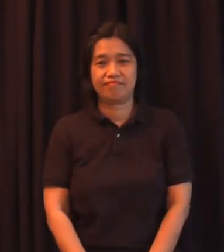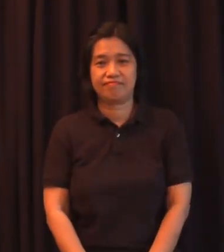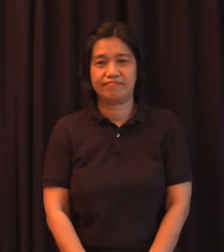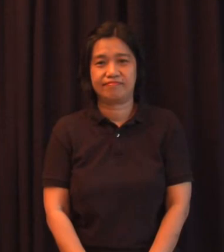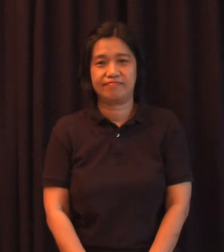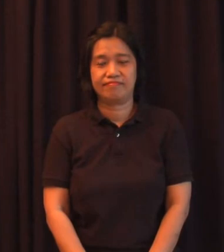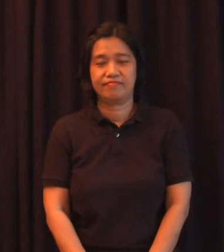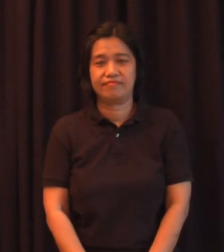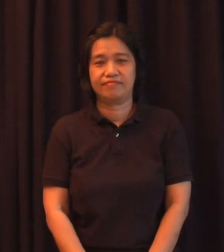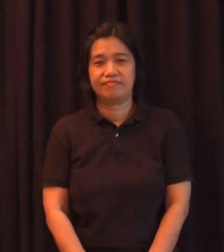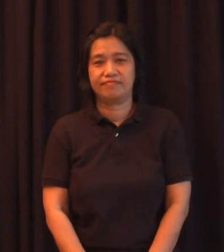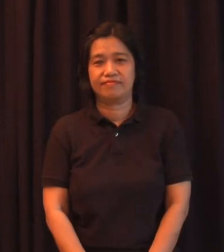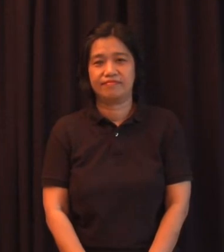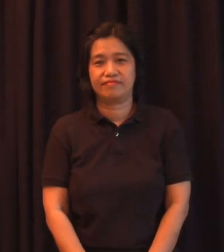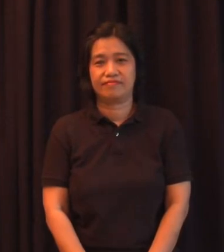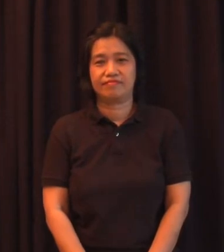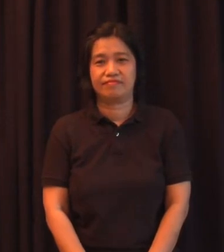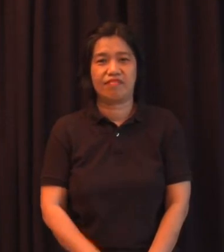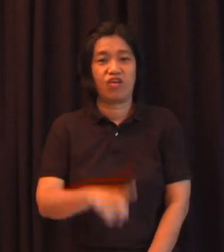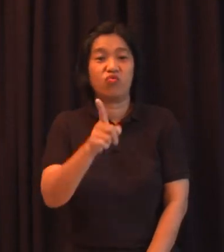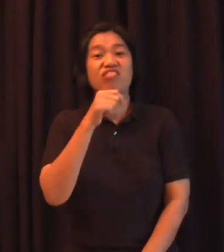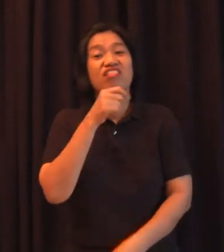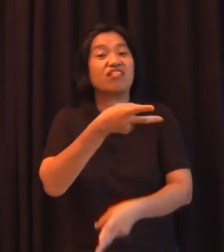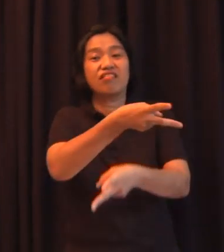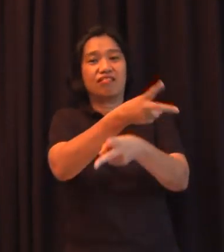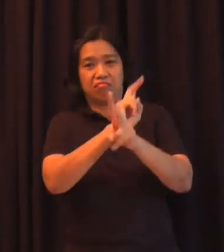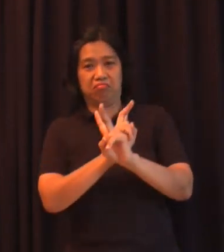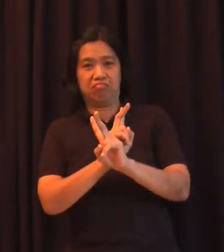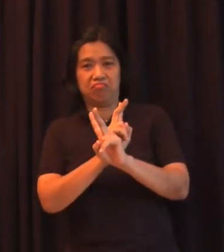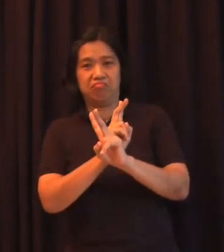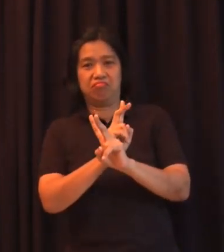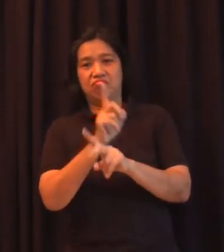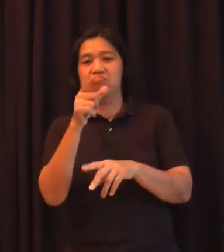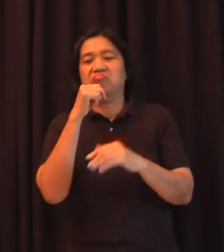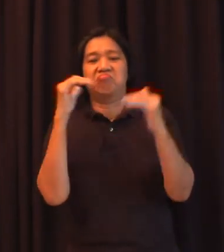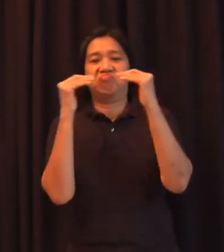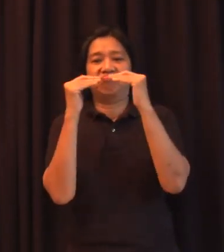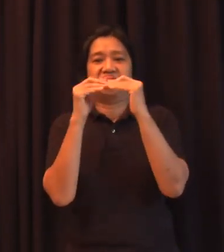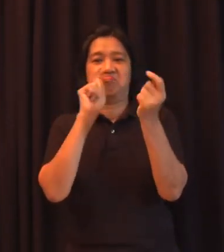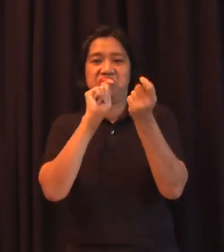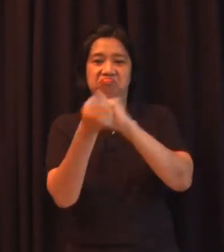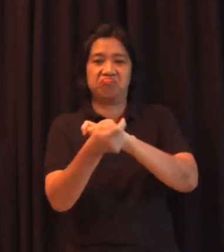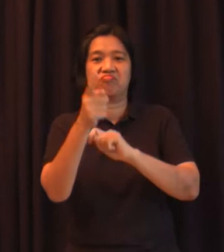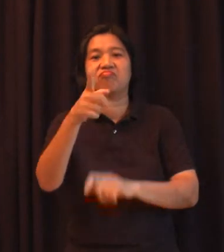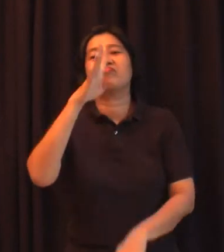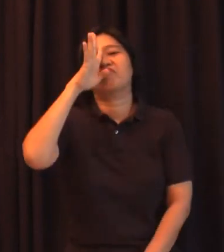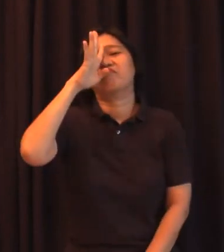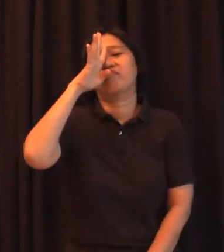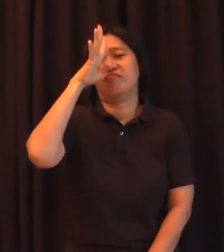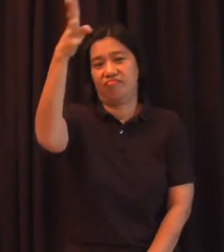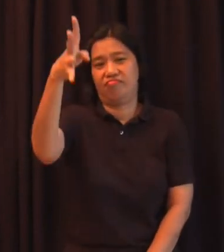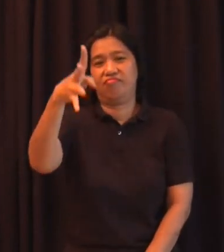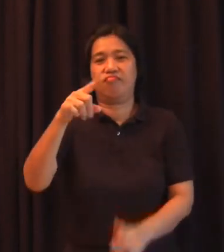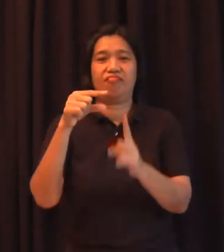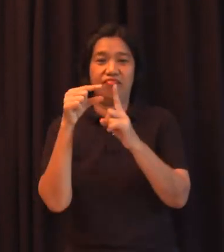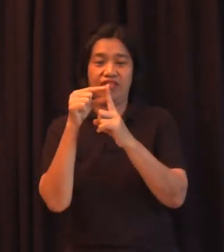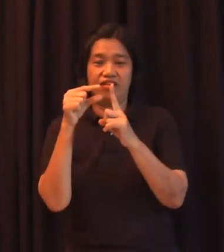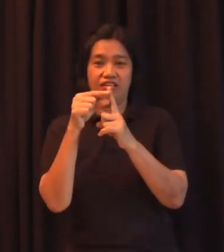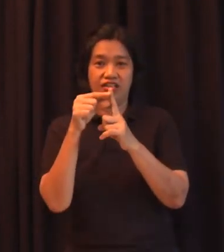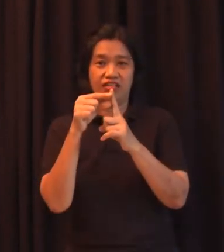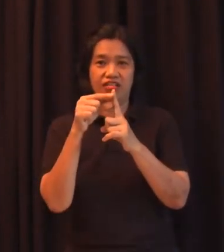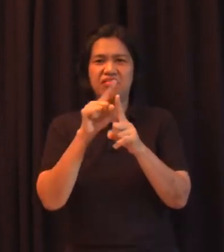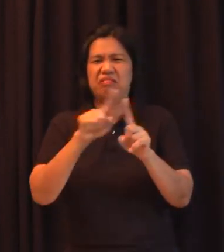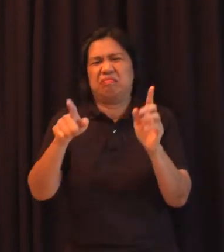hindi ka manghihiram wala ka rin pantumbas mag-imbento ka na lang ng salita pero madalang na madalang gawin